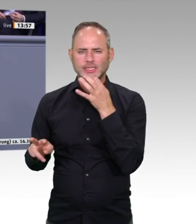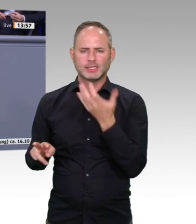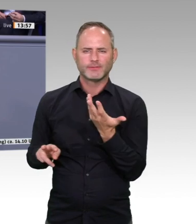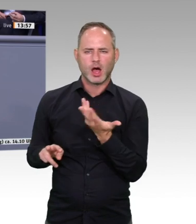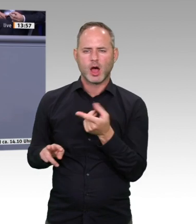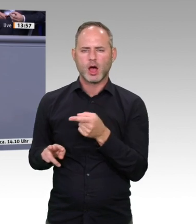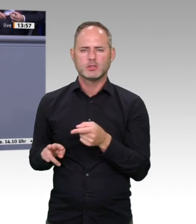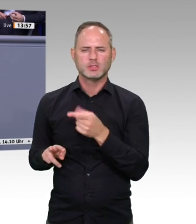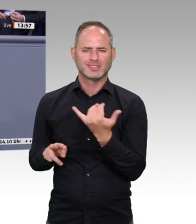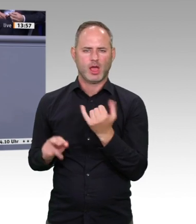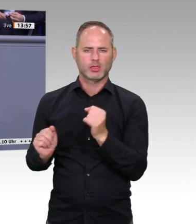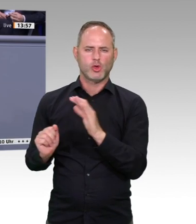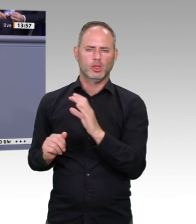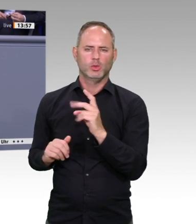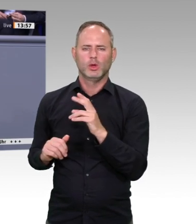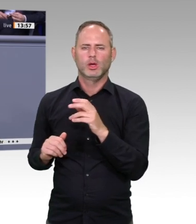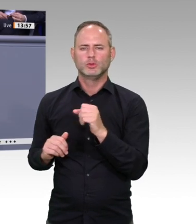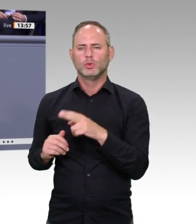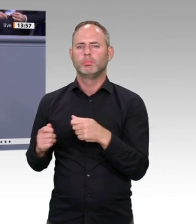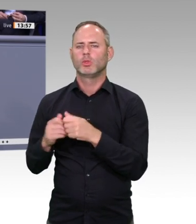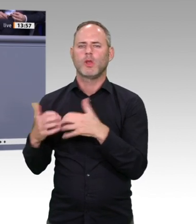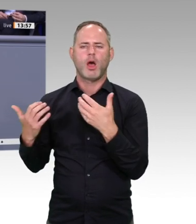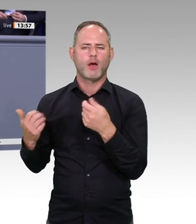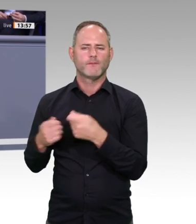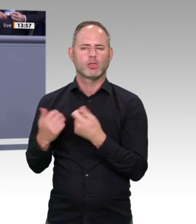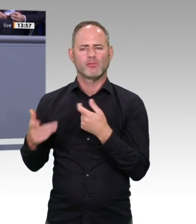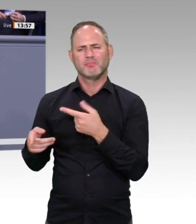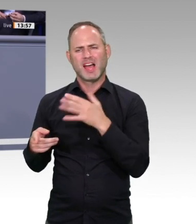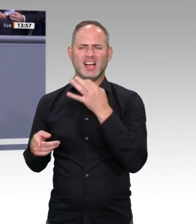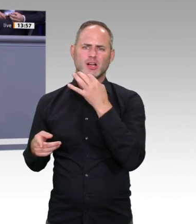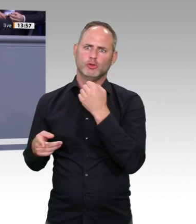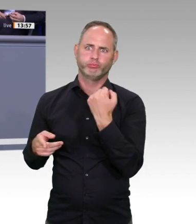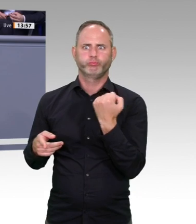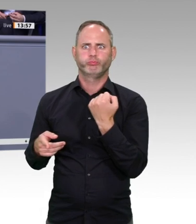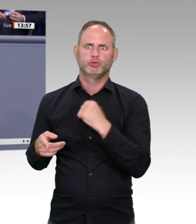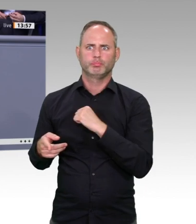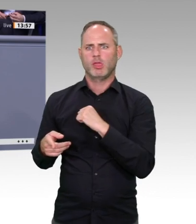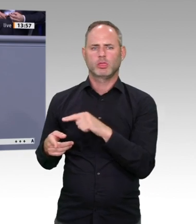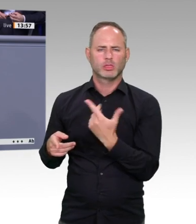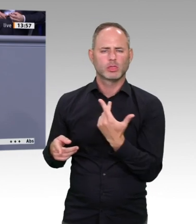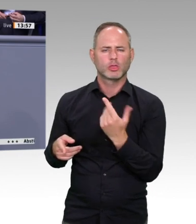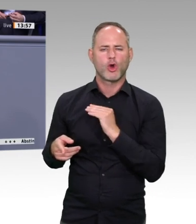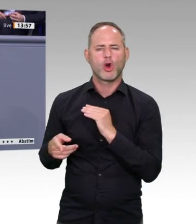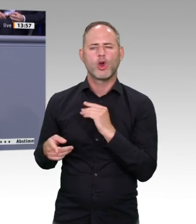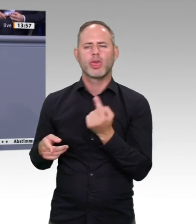Rahmenprogramm Mikroelektronik des Bundesforschungsministeriums, wie nämlich dort ganz konkret Nachhaltigkeit geleistet wird. An meiner